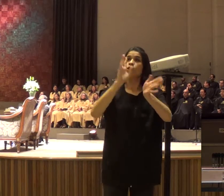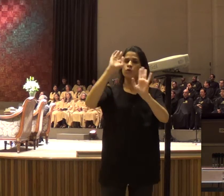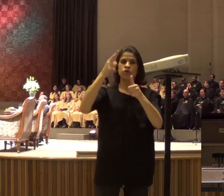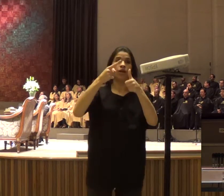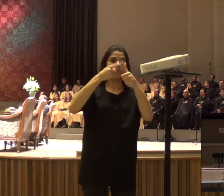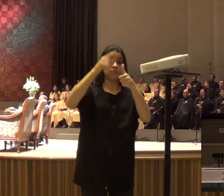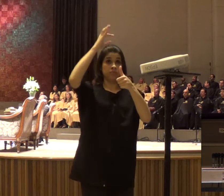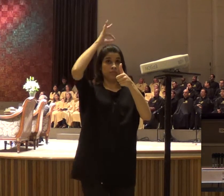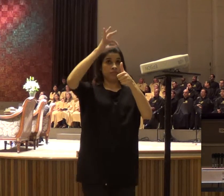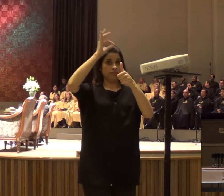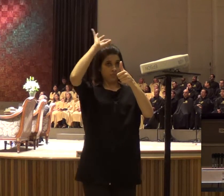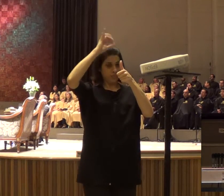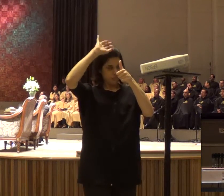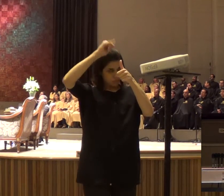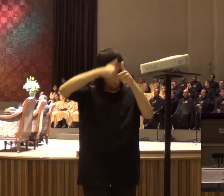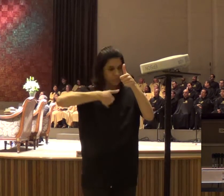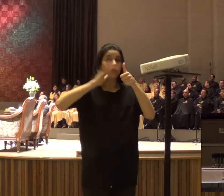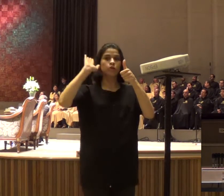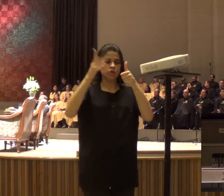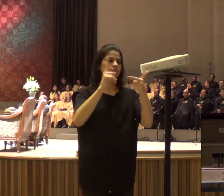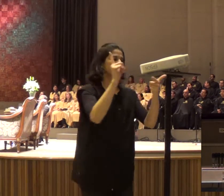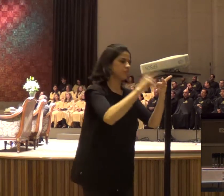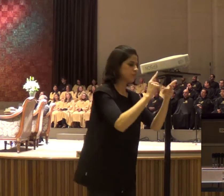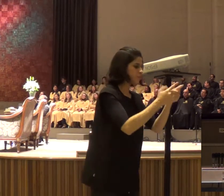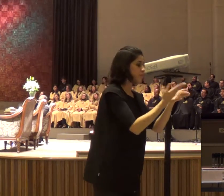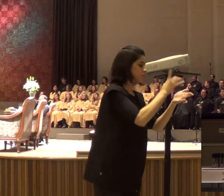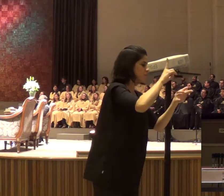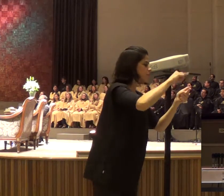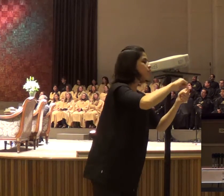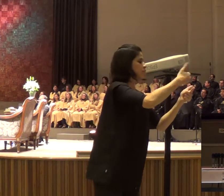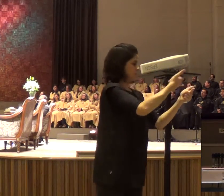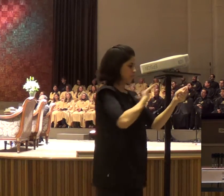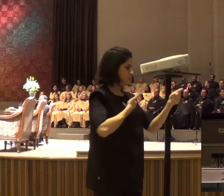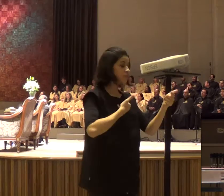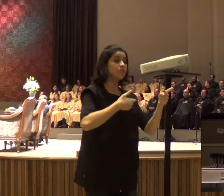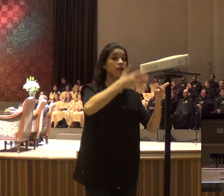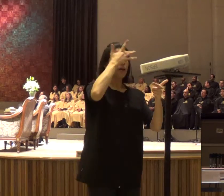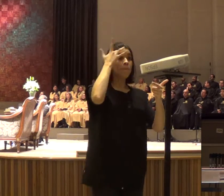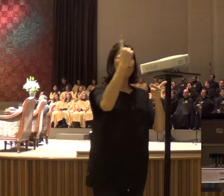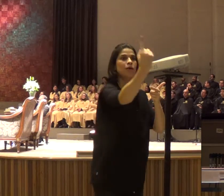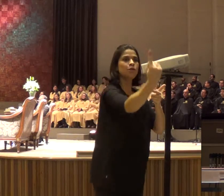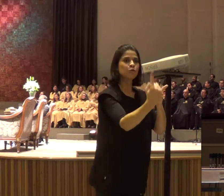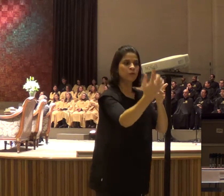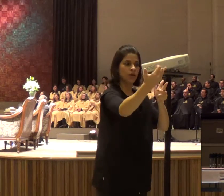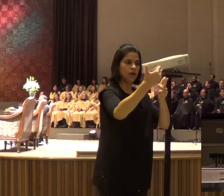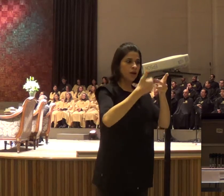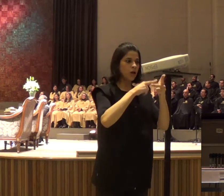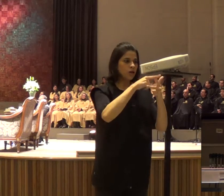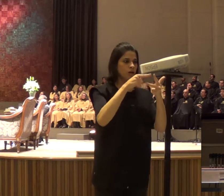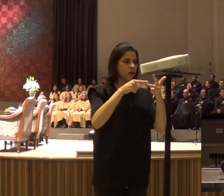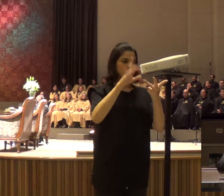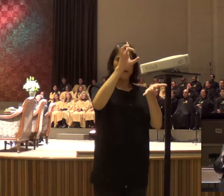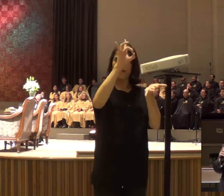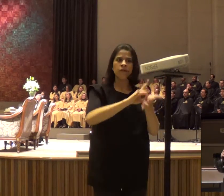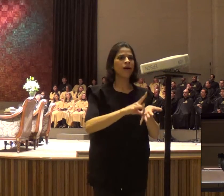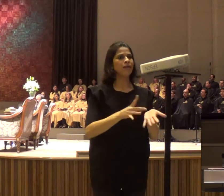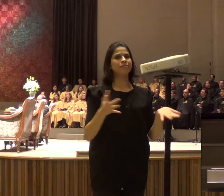está sendo dito agora, pela boca do pastor, ou quem sabe, você está andando pelo caminho, e o Espírito de Deus,